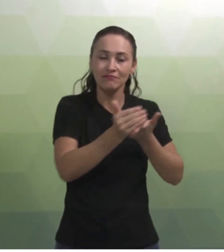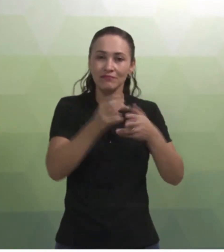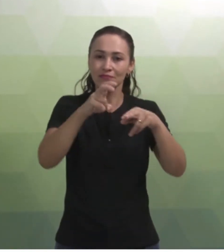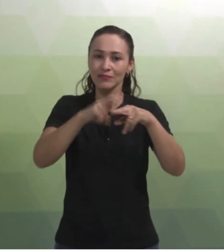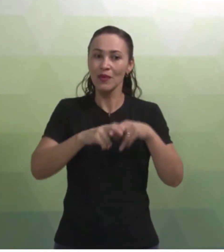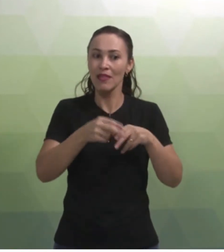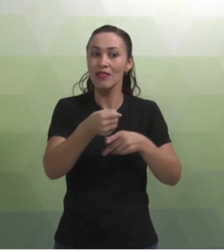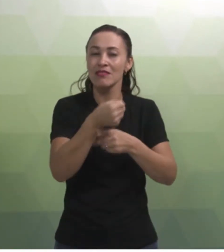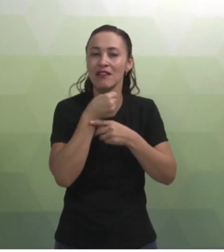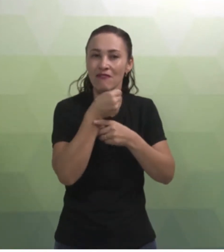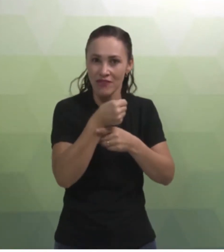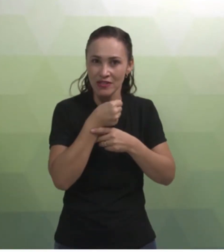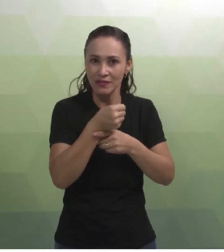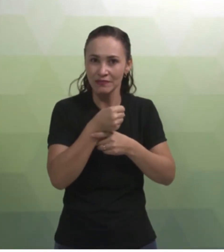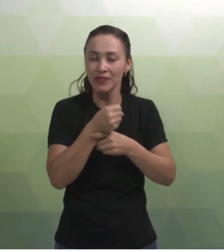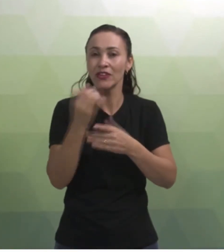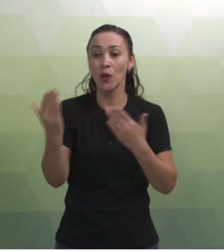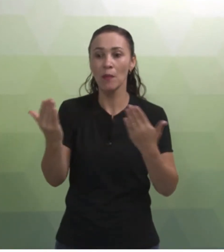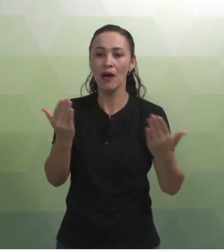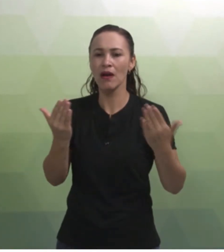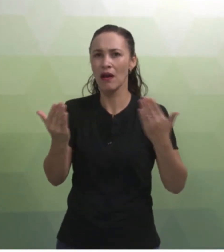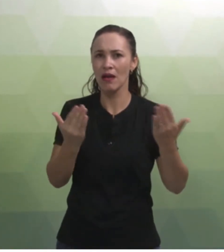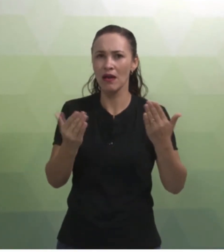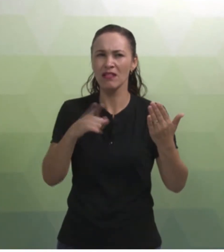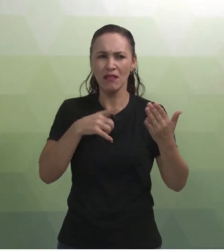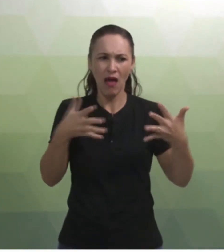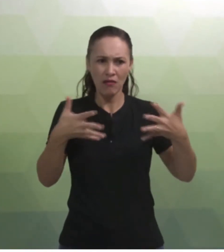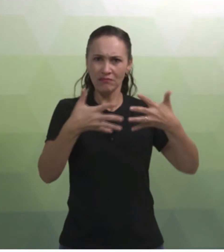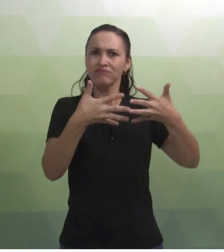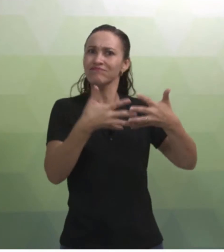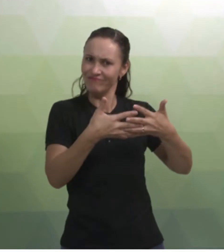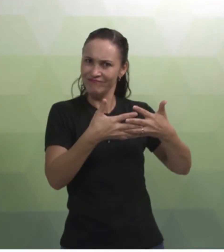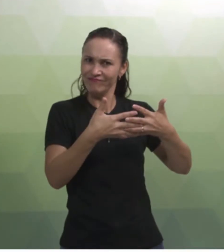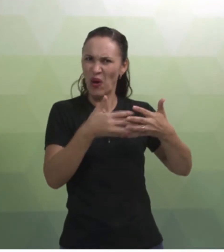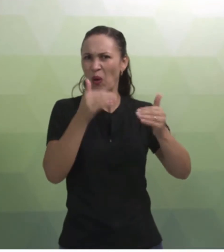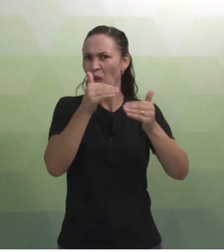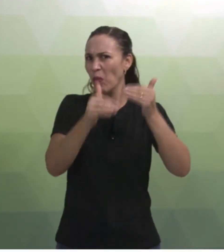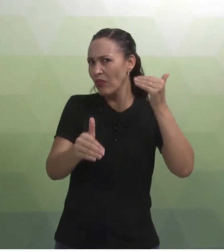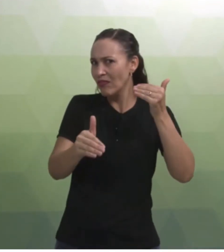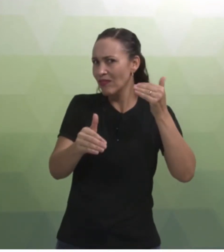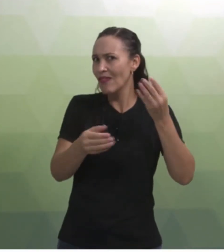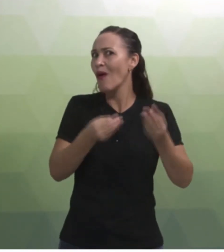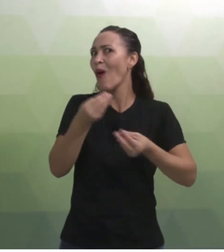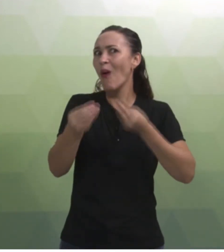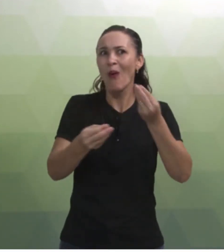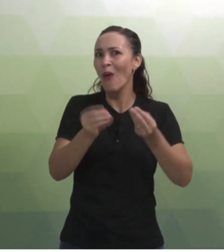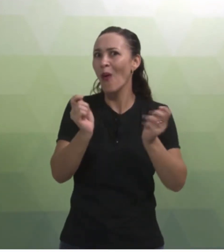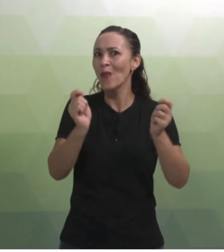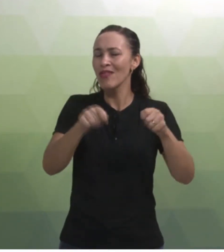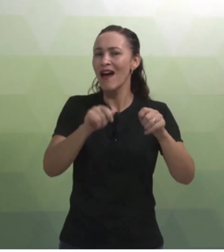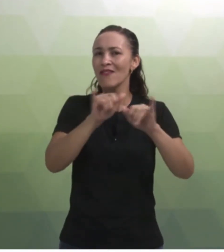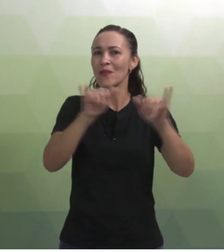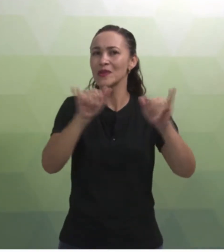entrevista e vamos fazer esse paralelo. Será se está encaixando ou está destoando? Como é que estão essas informações?